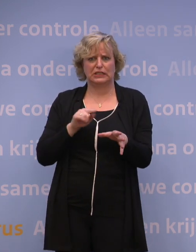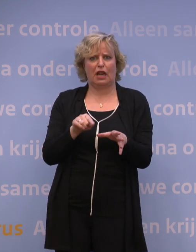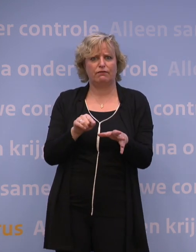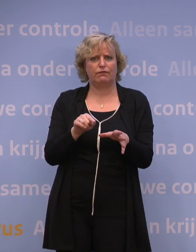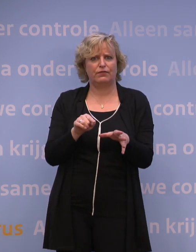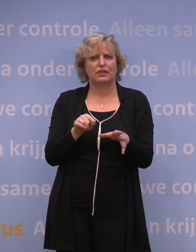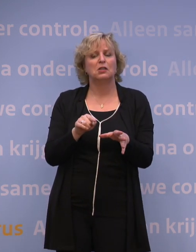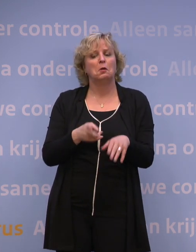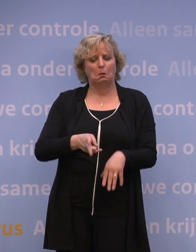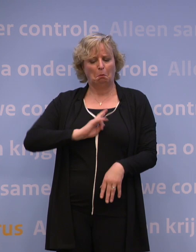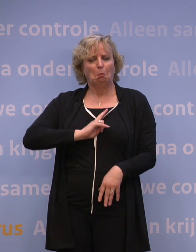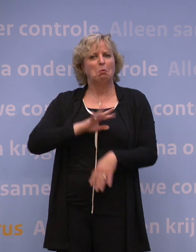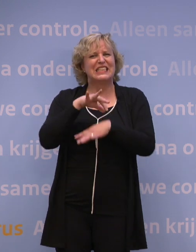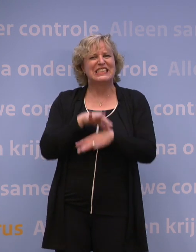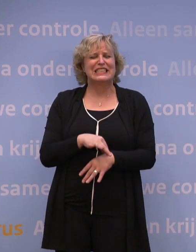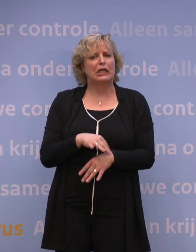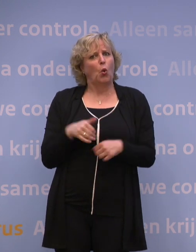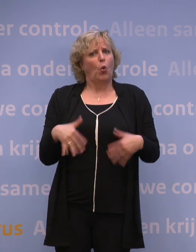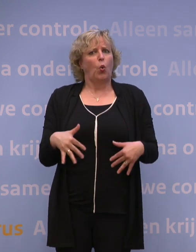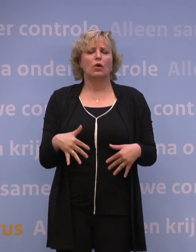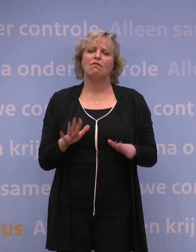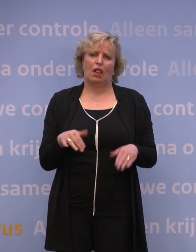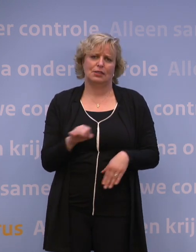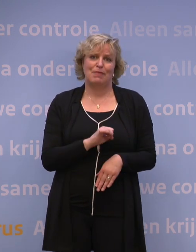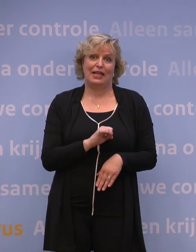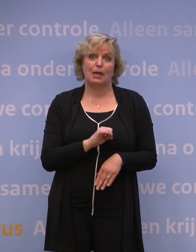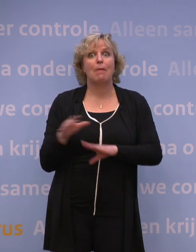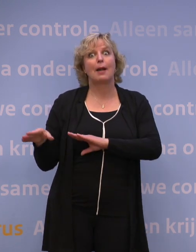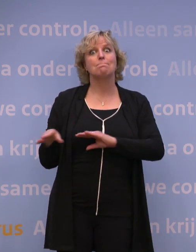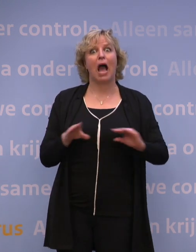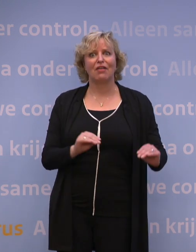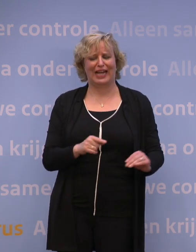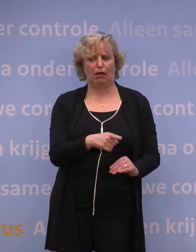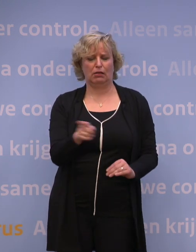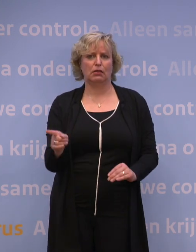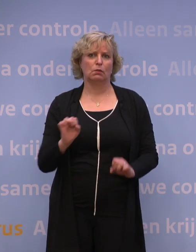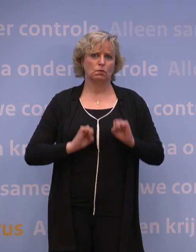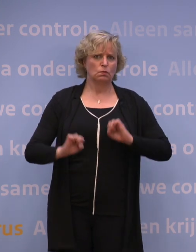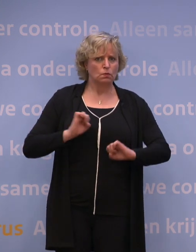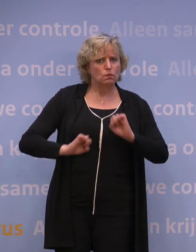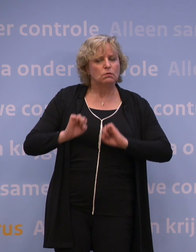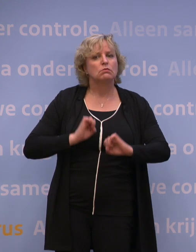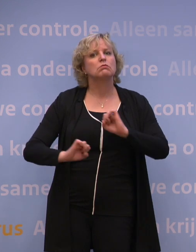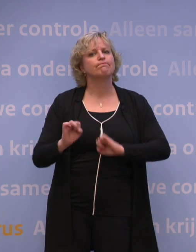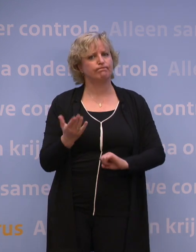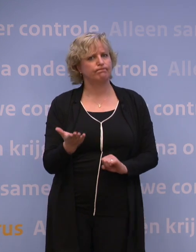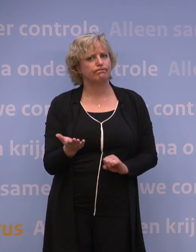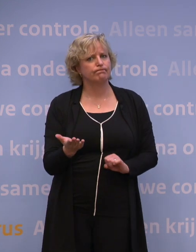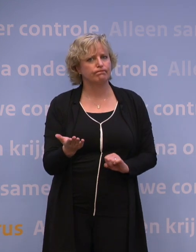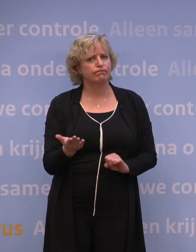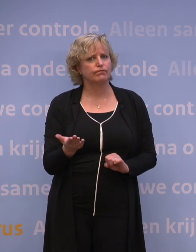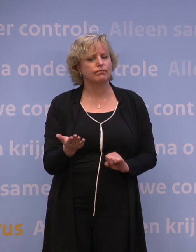weliswaar niet zo erg onder het virus, maar wel onder de maatregelen die nodig zijn als zij of een klasgenoot door het virus besmet raken.